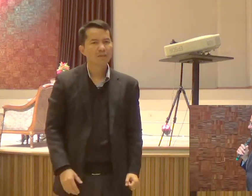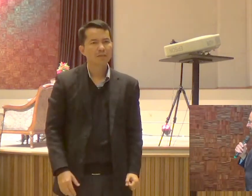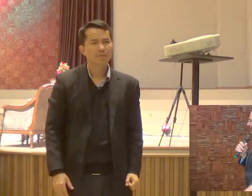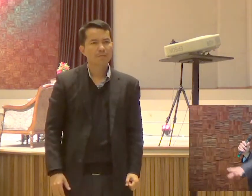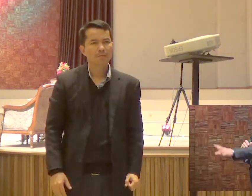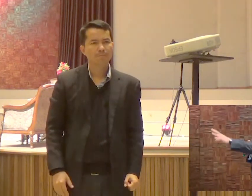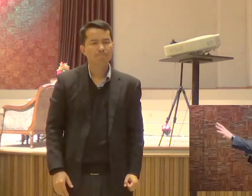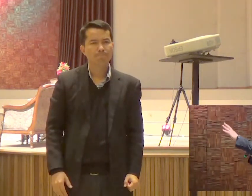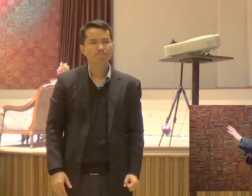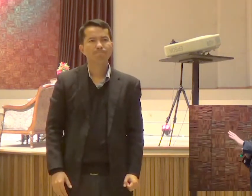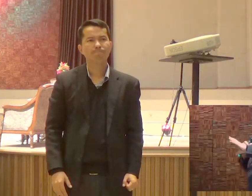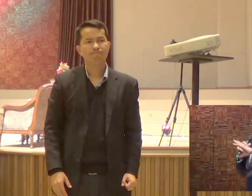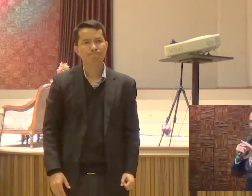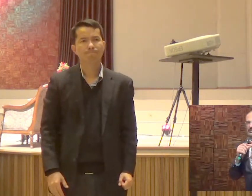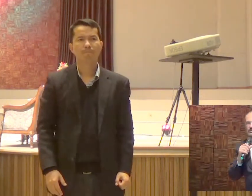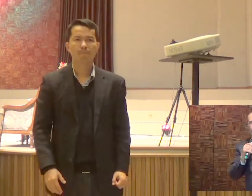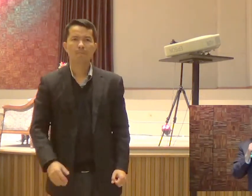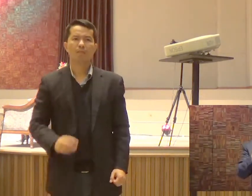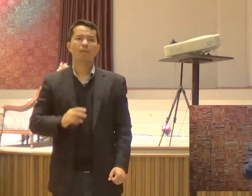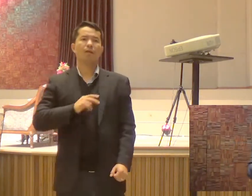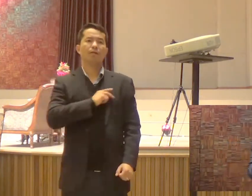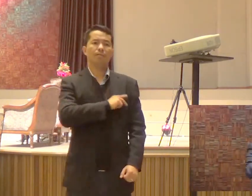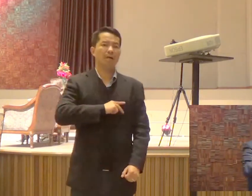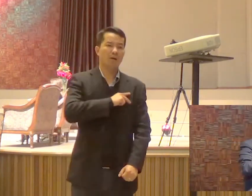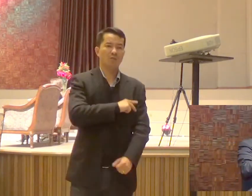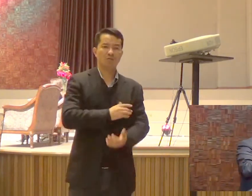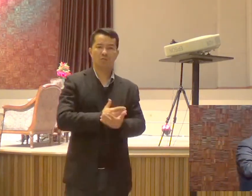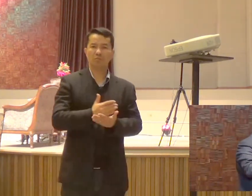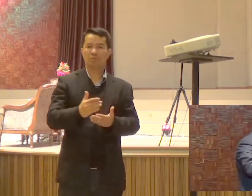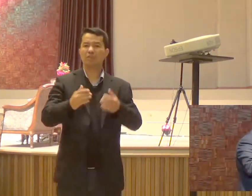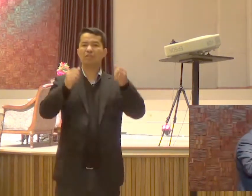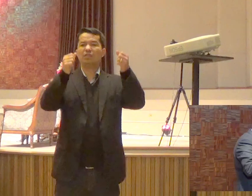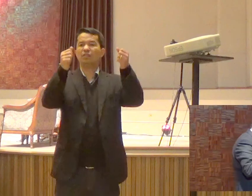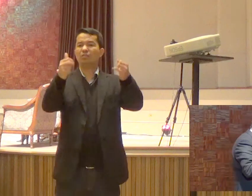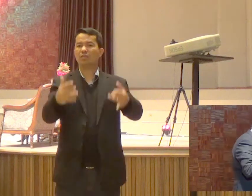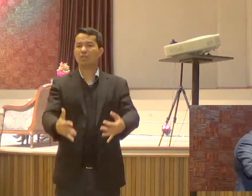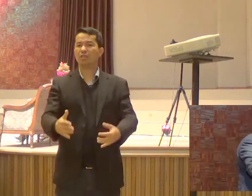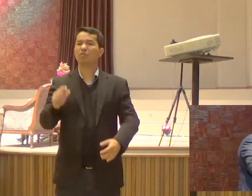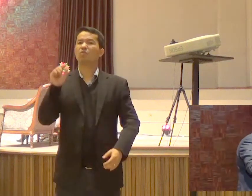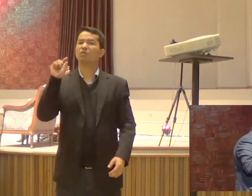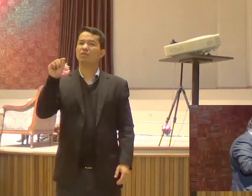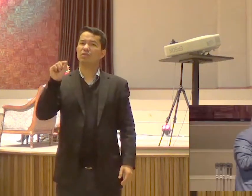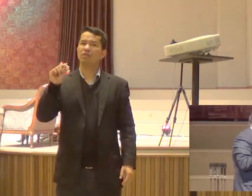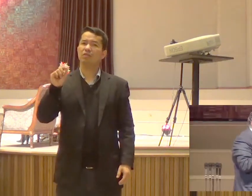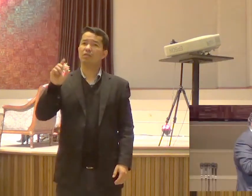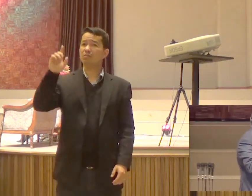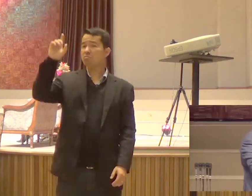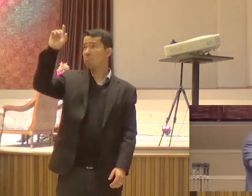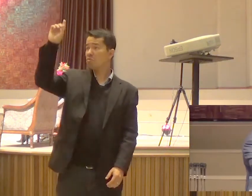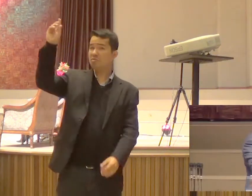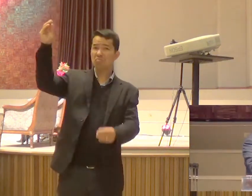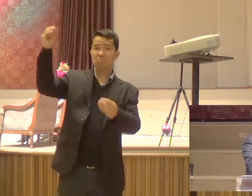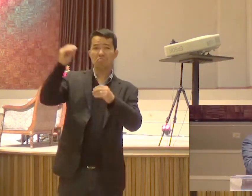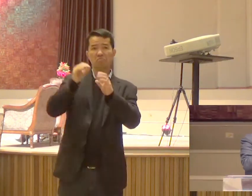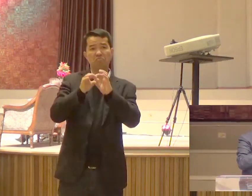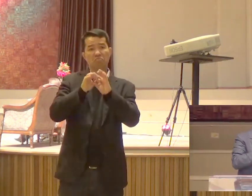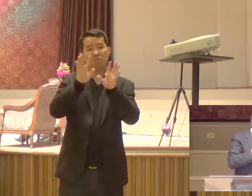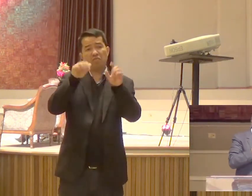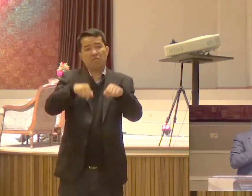Em suma O que Paulo diz Para esses homens É o seguinte Gente Deus permitiu Que eu ficasse aqui Por algum tempo Eu estou indo embora